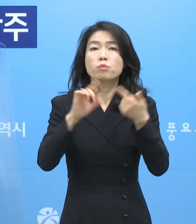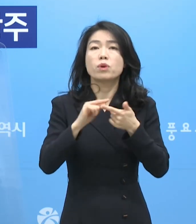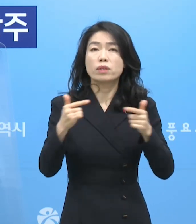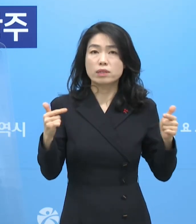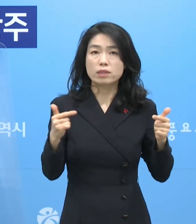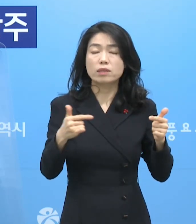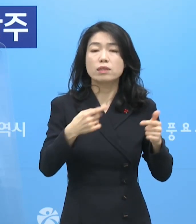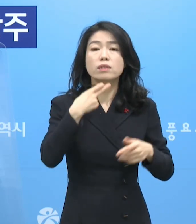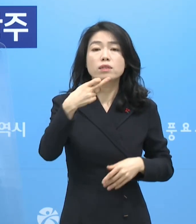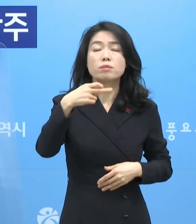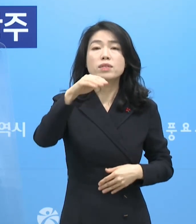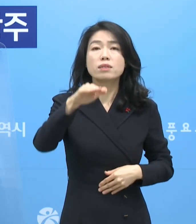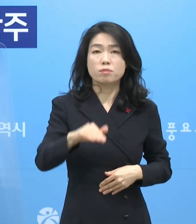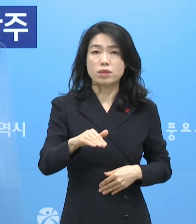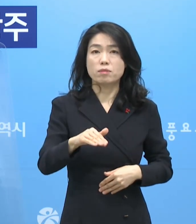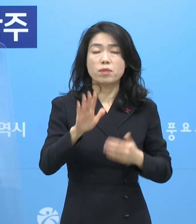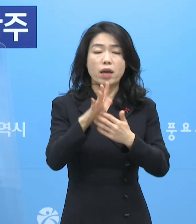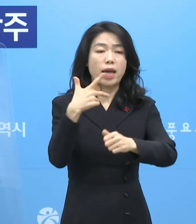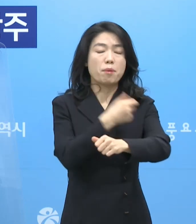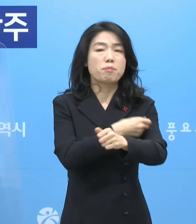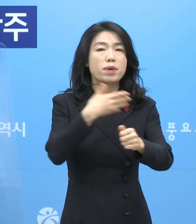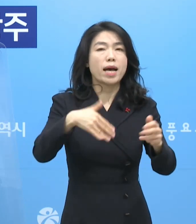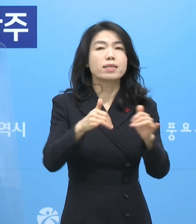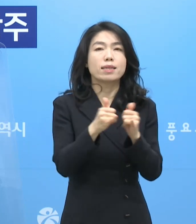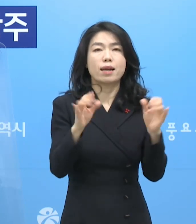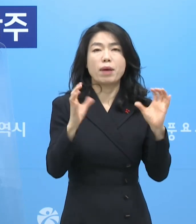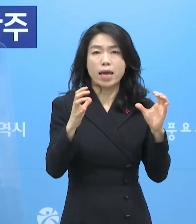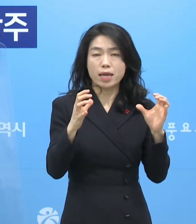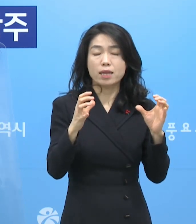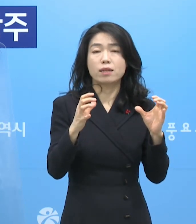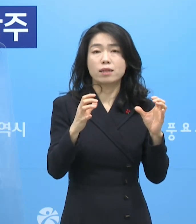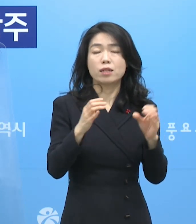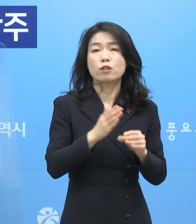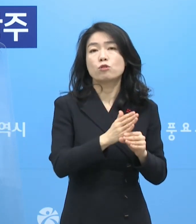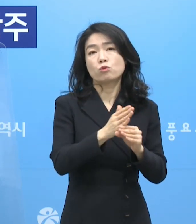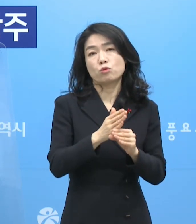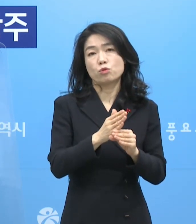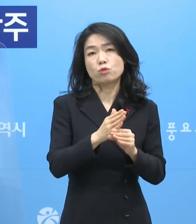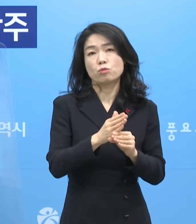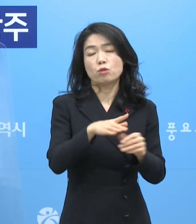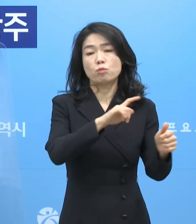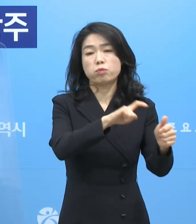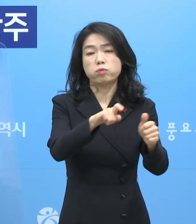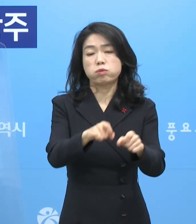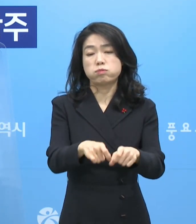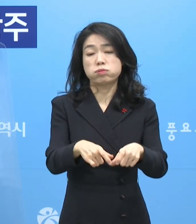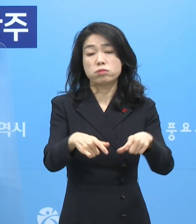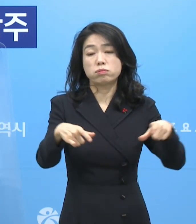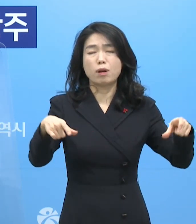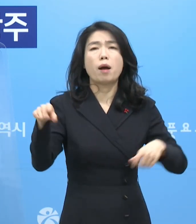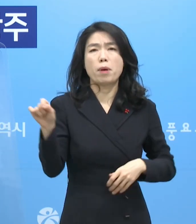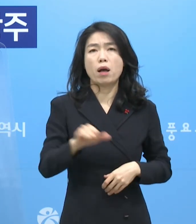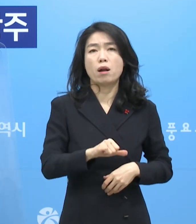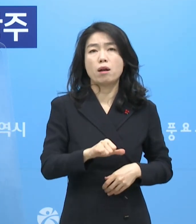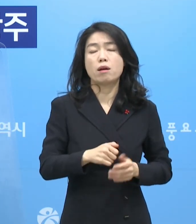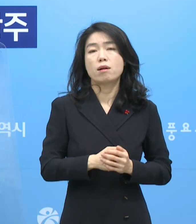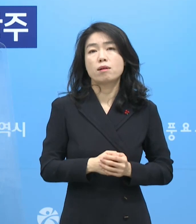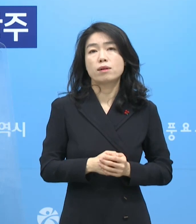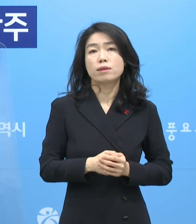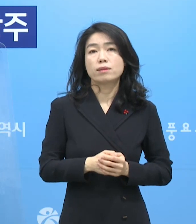12세 미만 백신 미접종 영유아 어린이를 중심으로 확진자가 빠르게 늘고 있습니다.